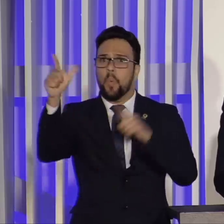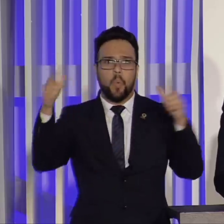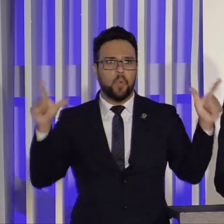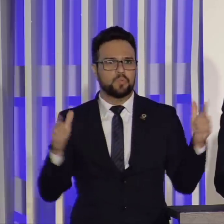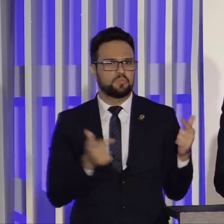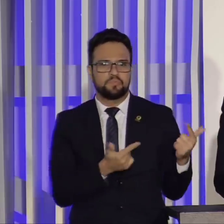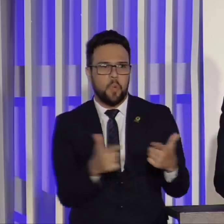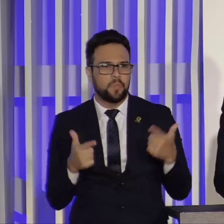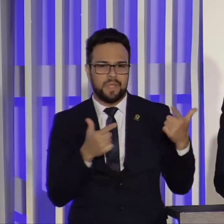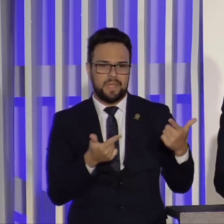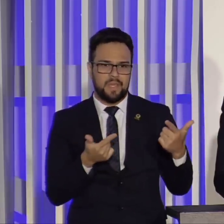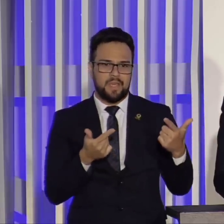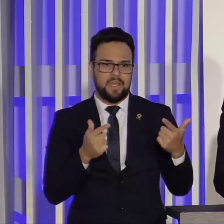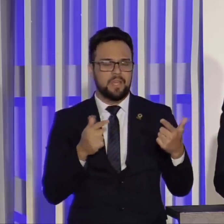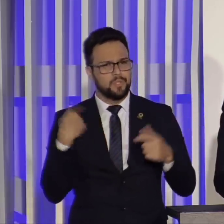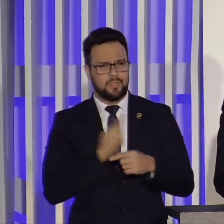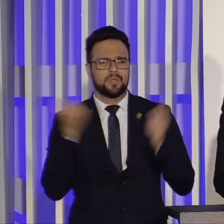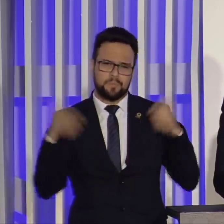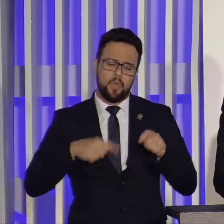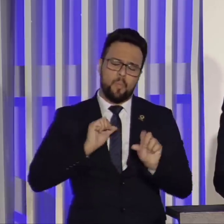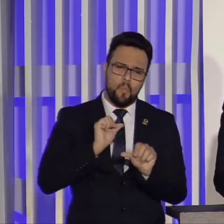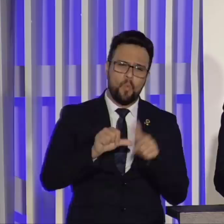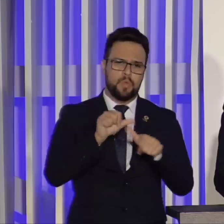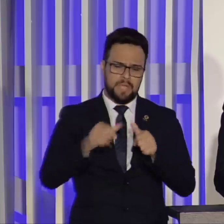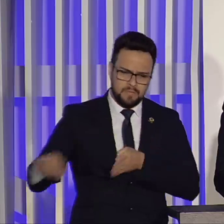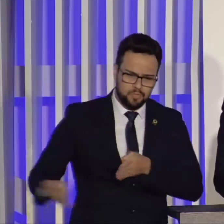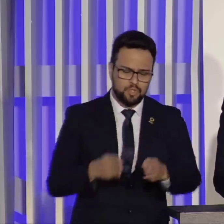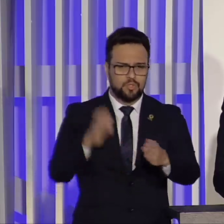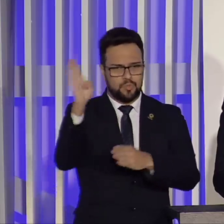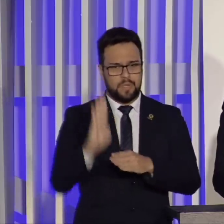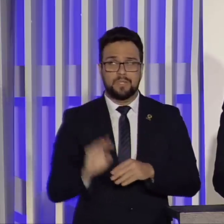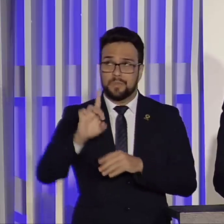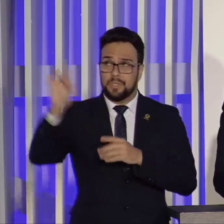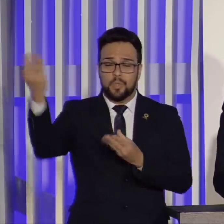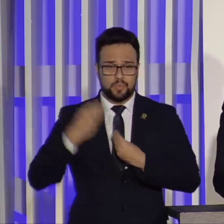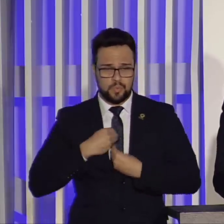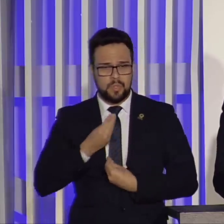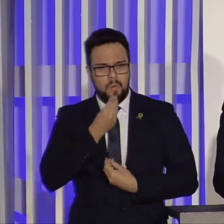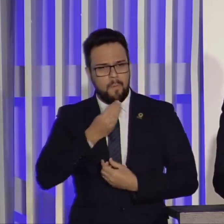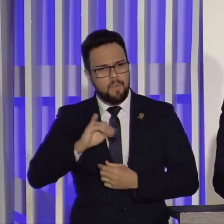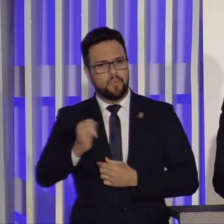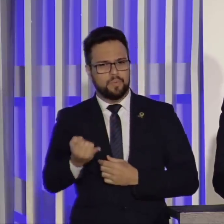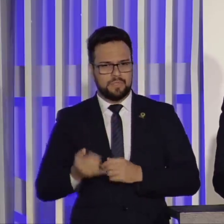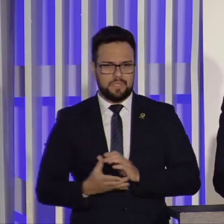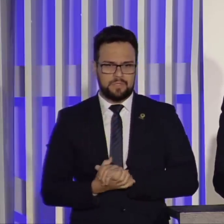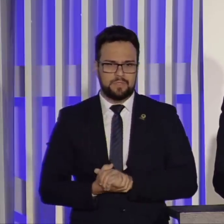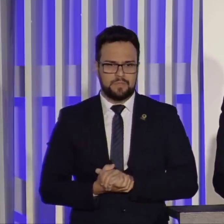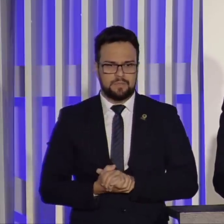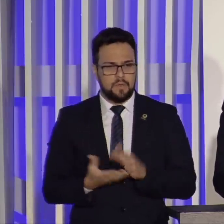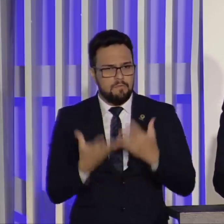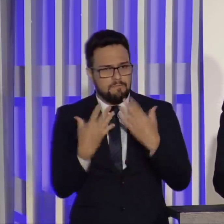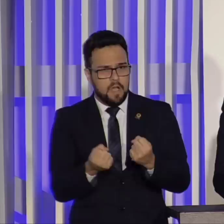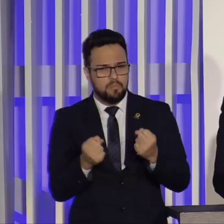nós temos como mudar o destino da nação. E Deus, entendo eu, nos deu essa oportunidade. Vamos